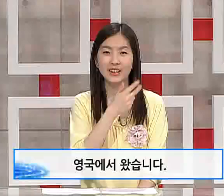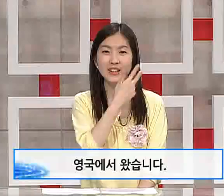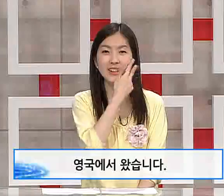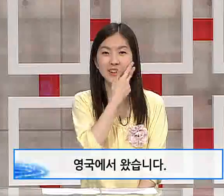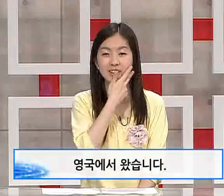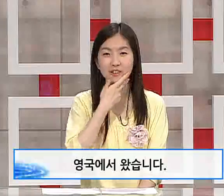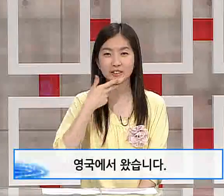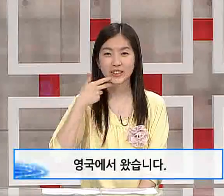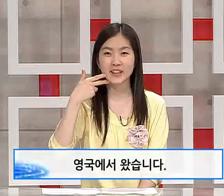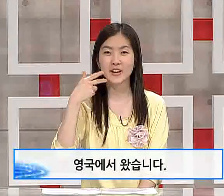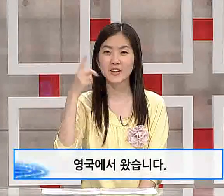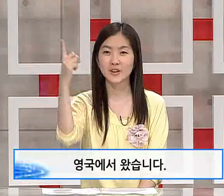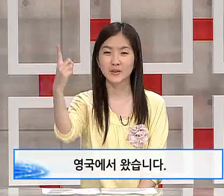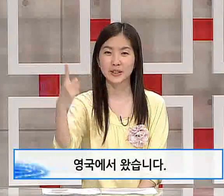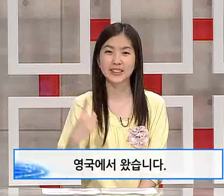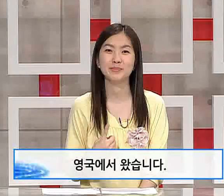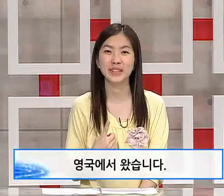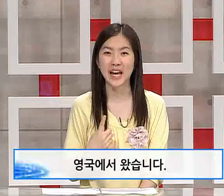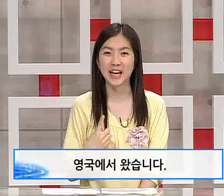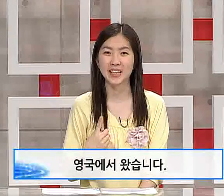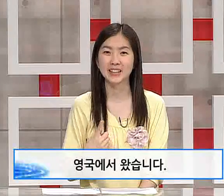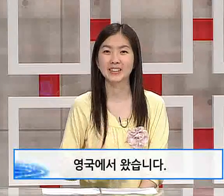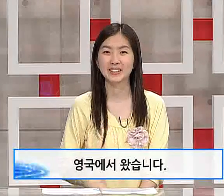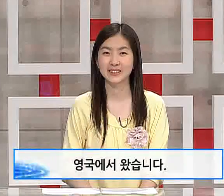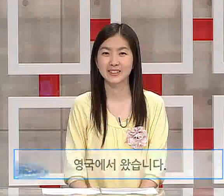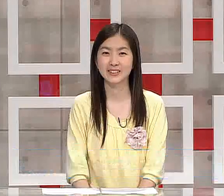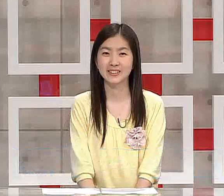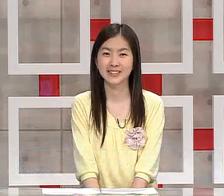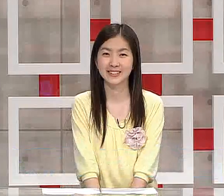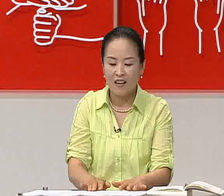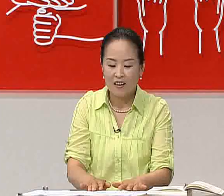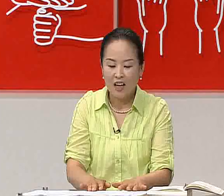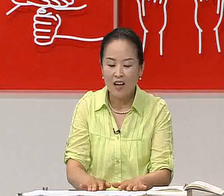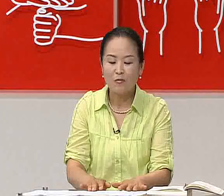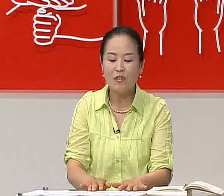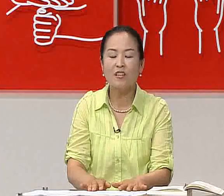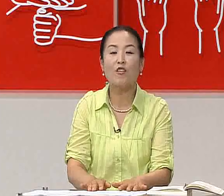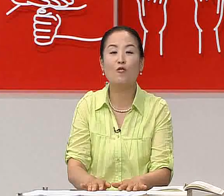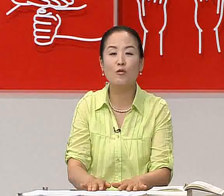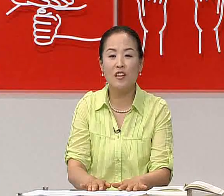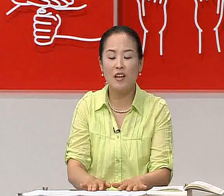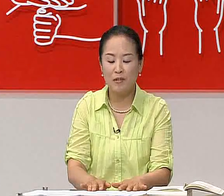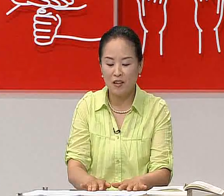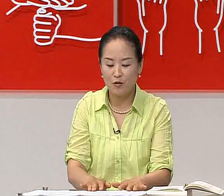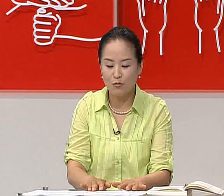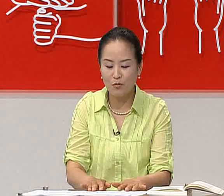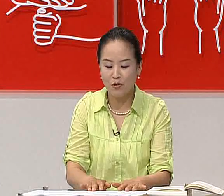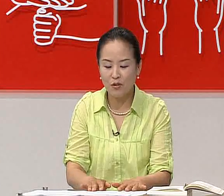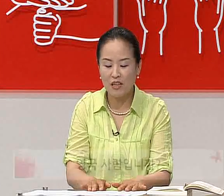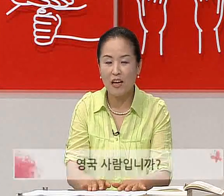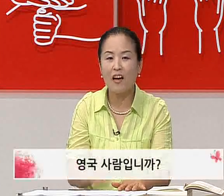영국에서 왔습니다. 다음은 영국 사람이냐고 물어보네요. 자,